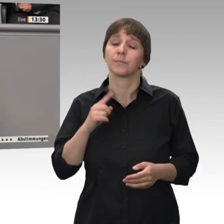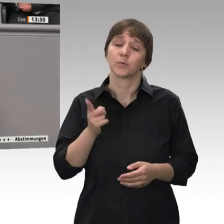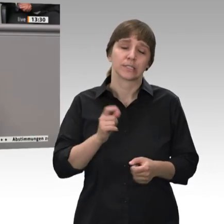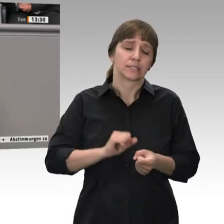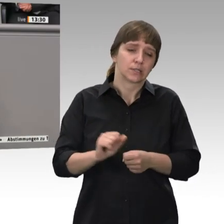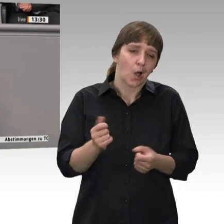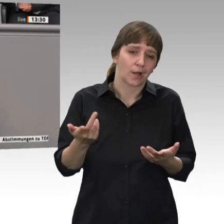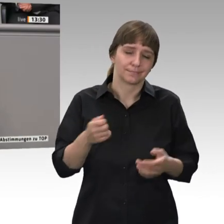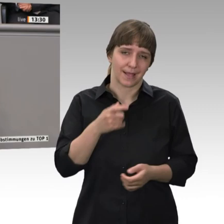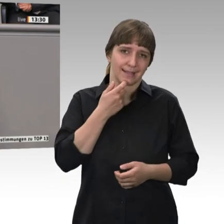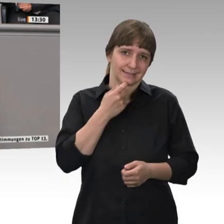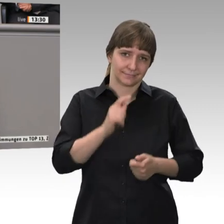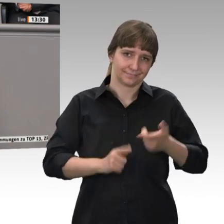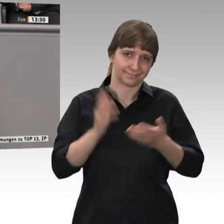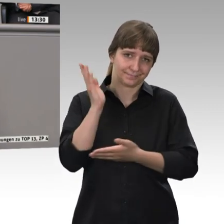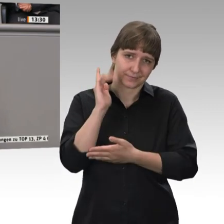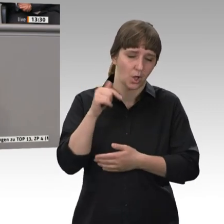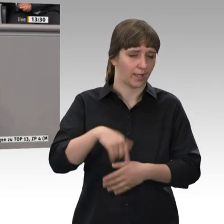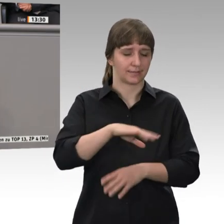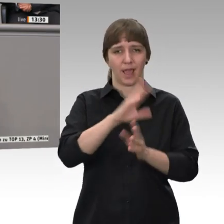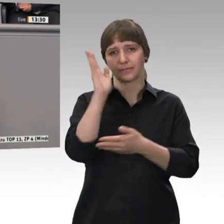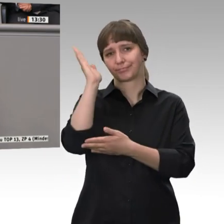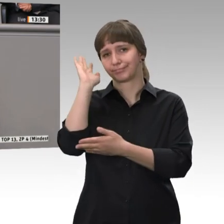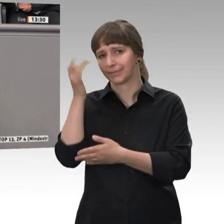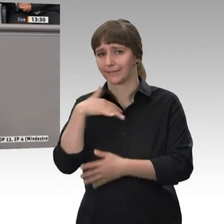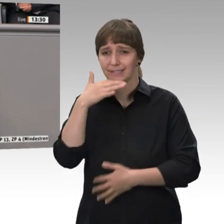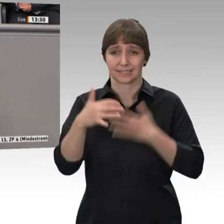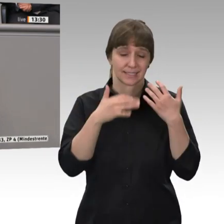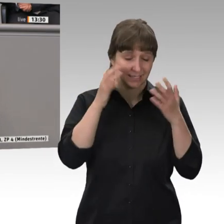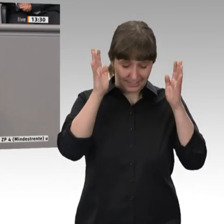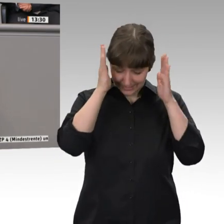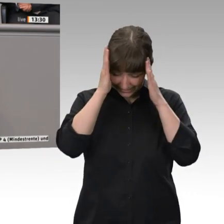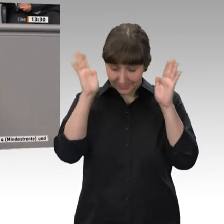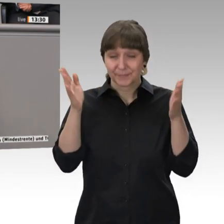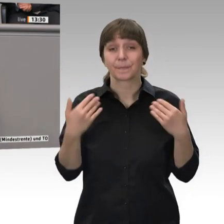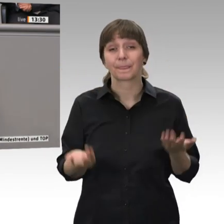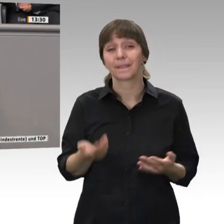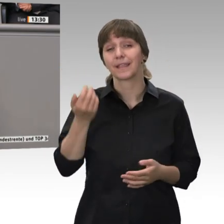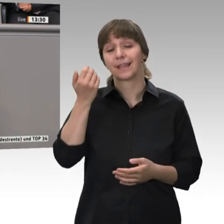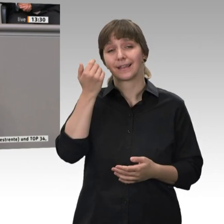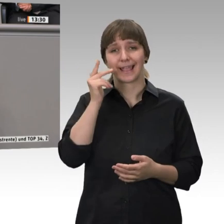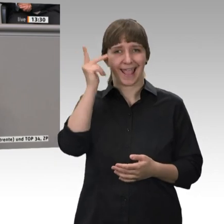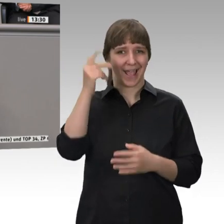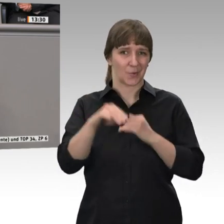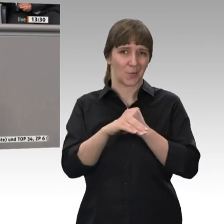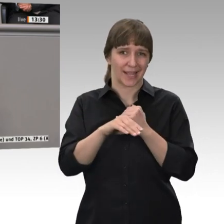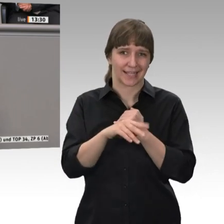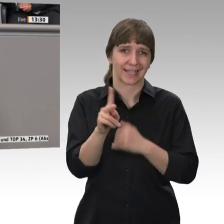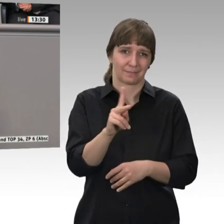Dinge eingehen, was die Redner heute mitgebracht haben. Aber, lieber Herr Kollege Kapschak, Sie haben da